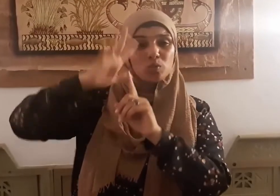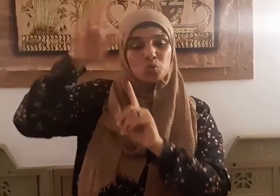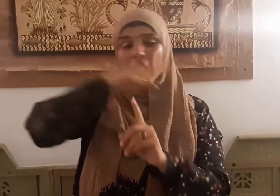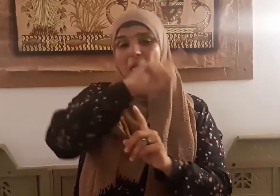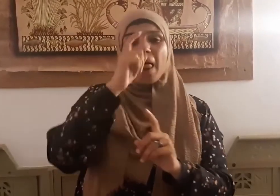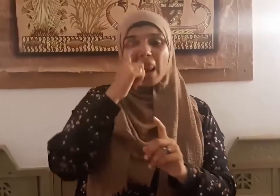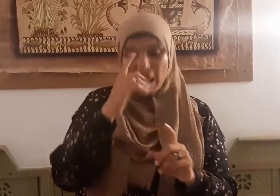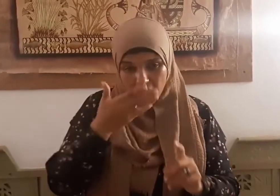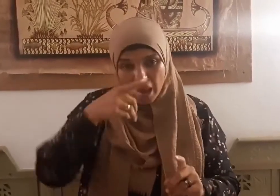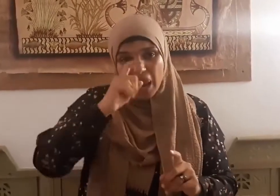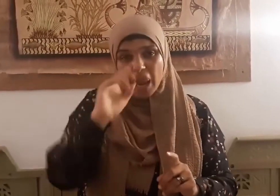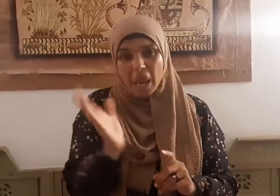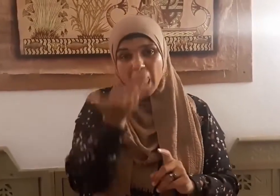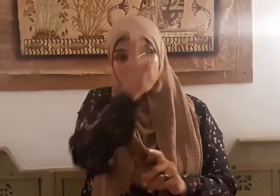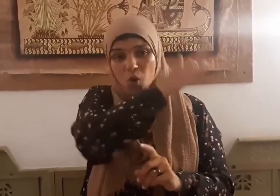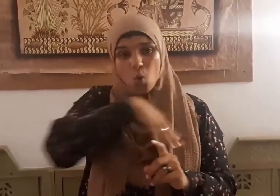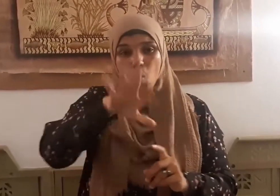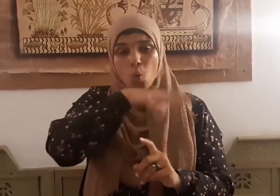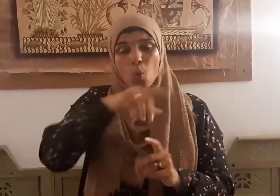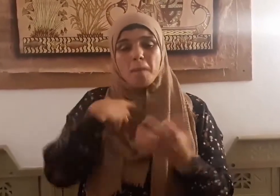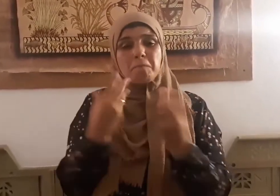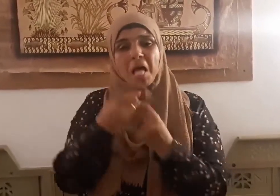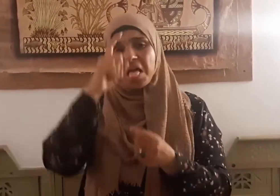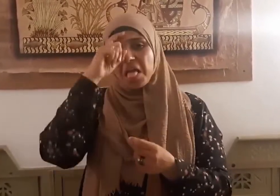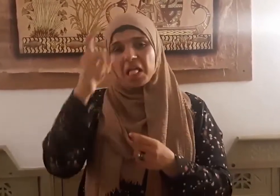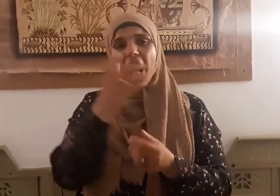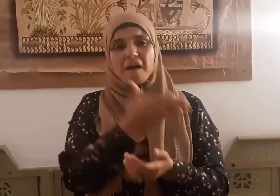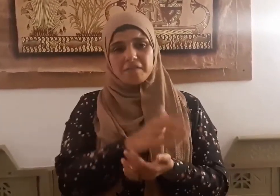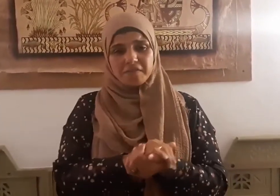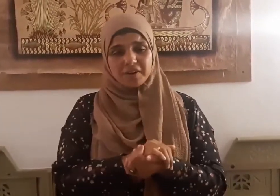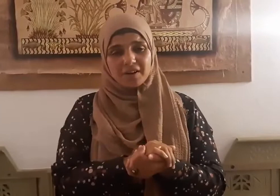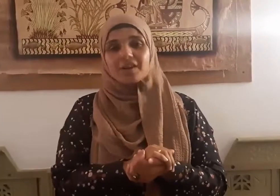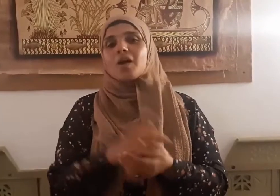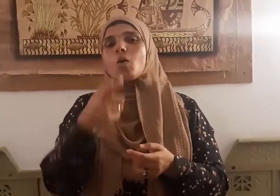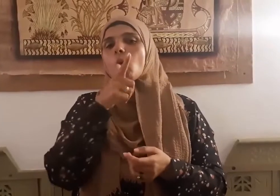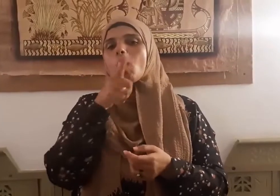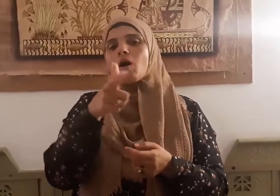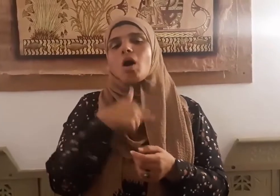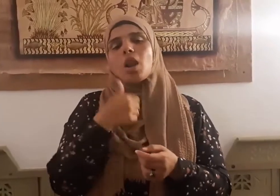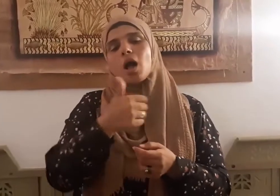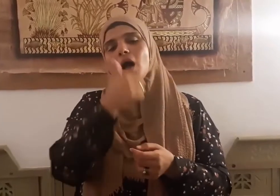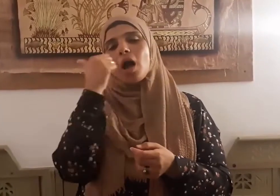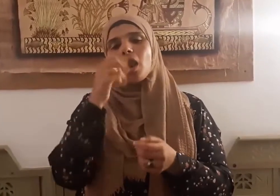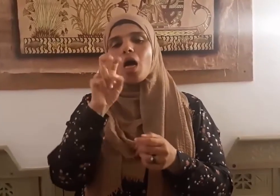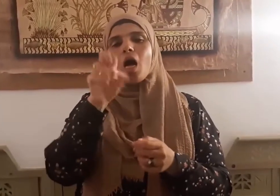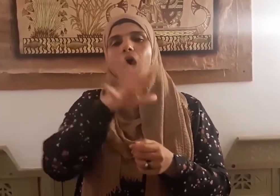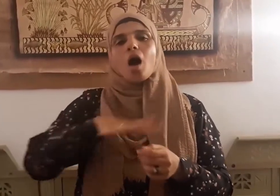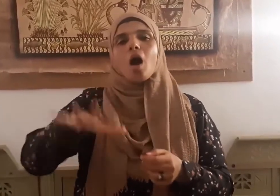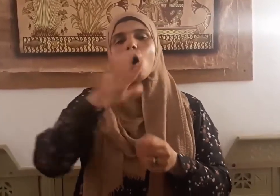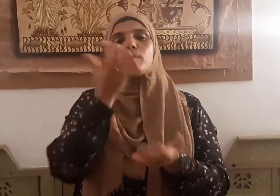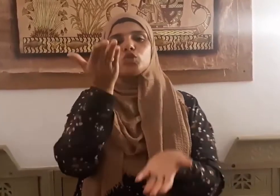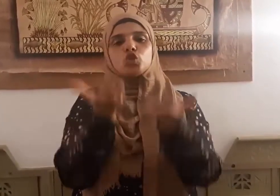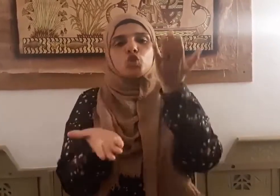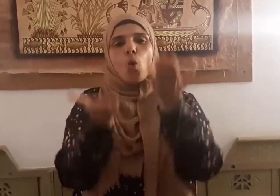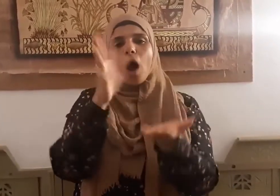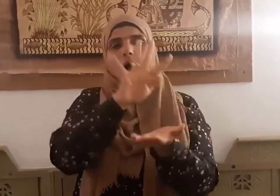به كافرون وقال تعالى عن قوم شعيب قال الملأ الذين